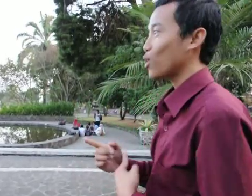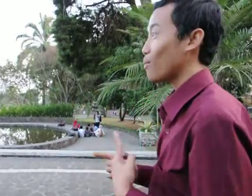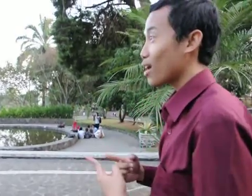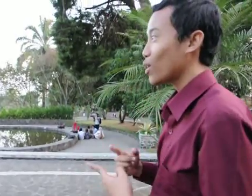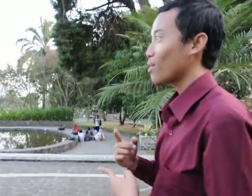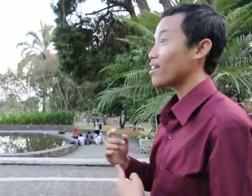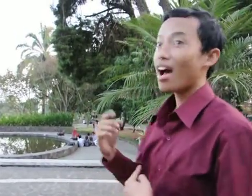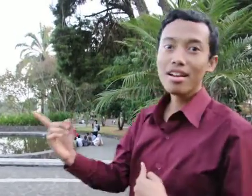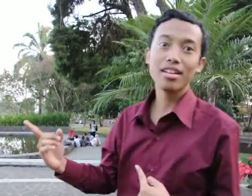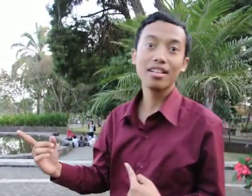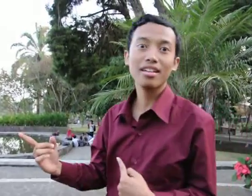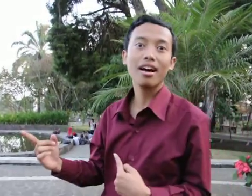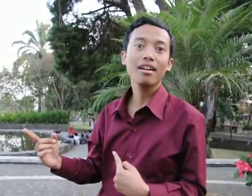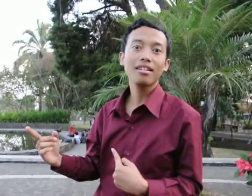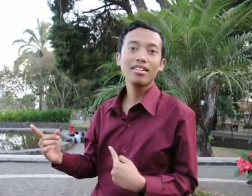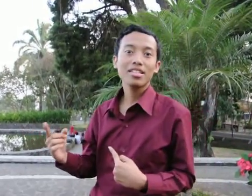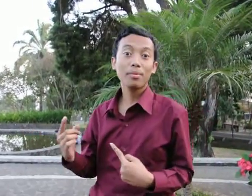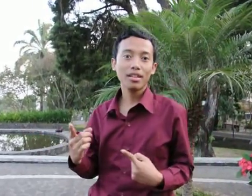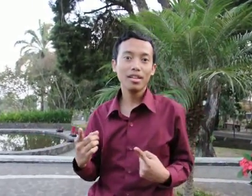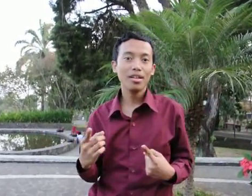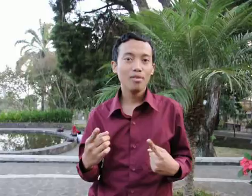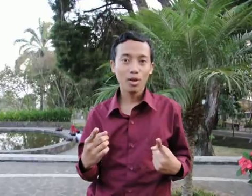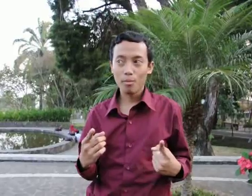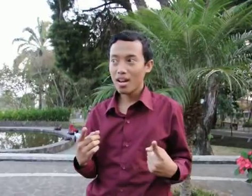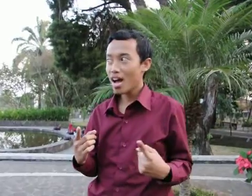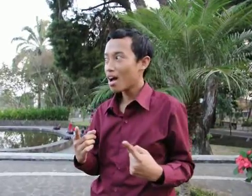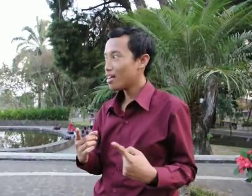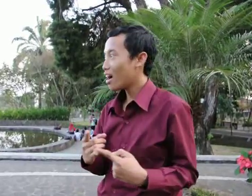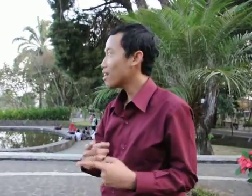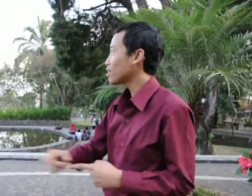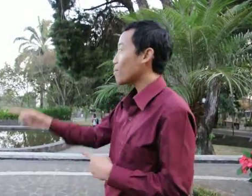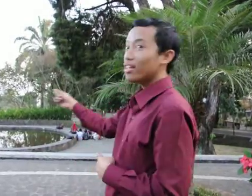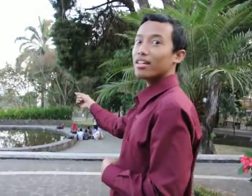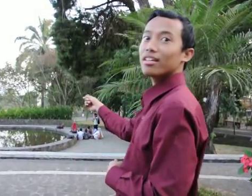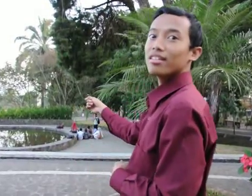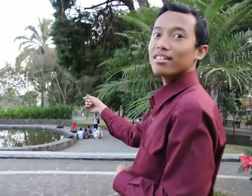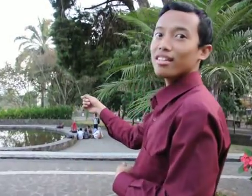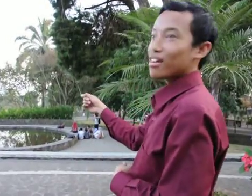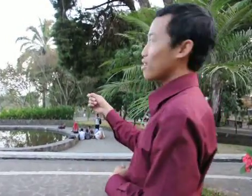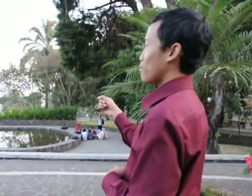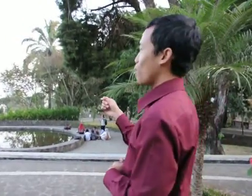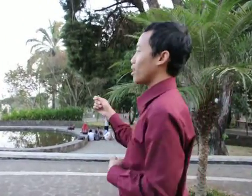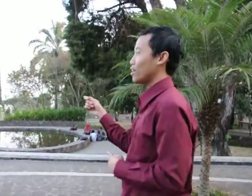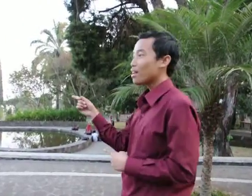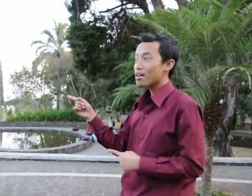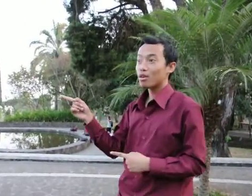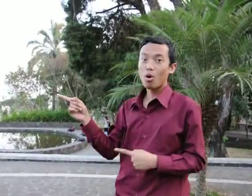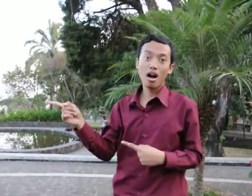fenomena-fenomena yang ada di sekitar kita. Seperti fenomena yang ada di taman ini. Taman ini kan banyak orang,